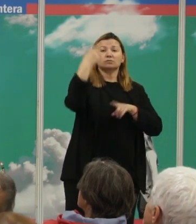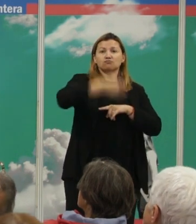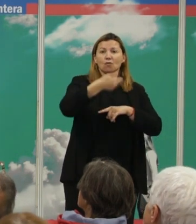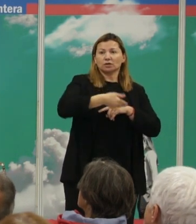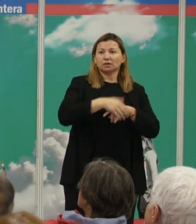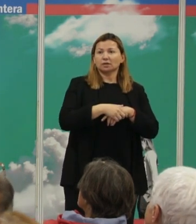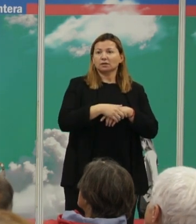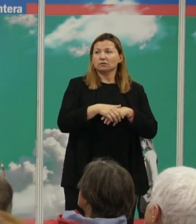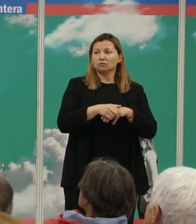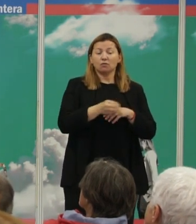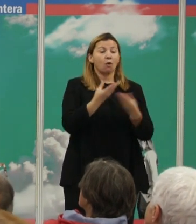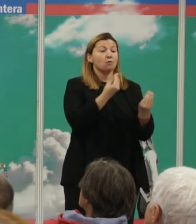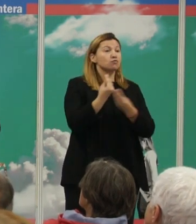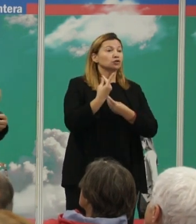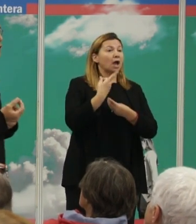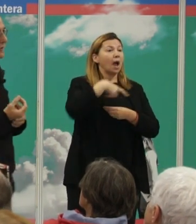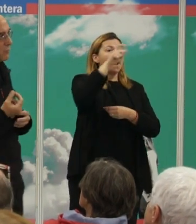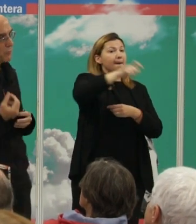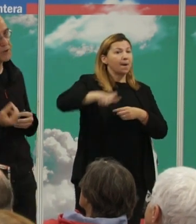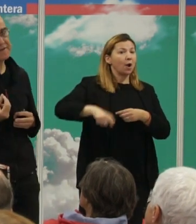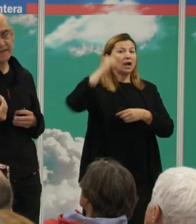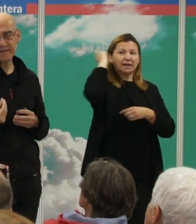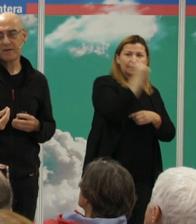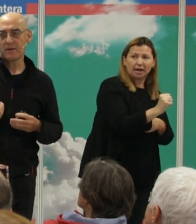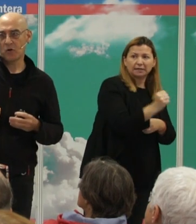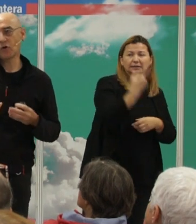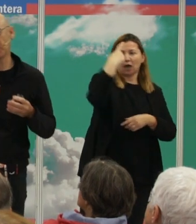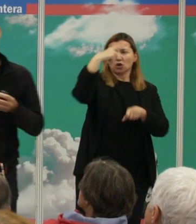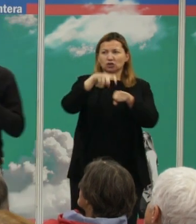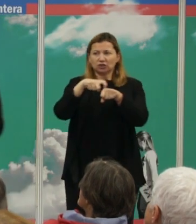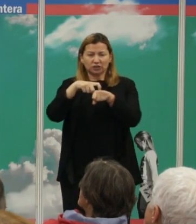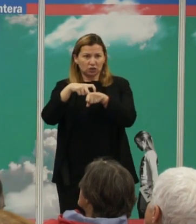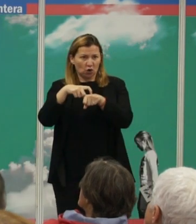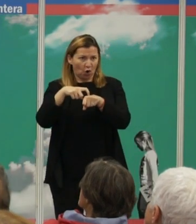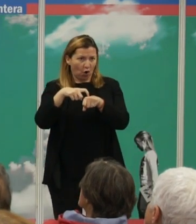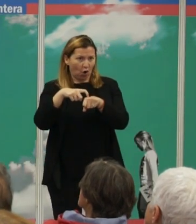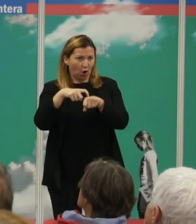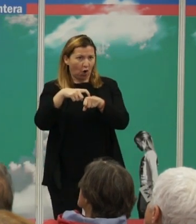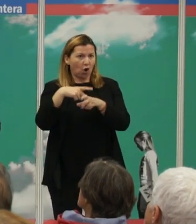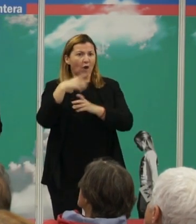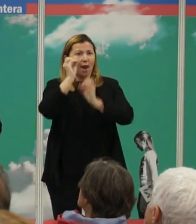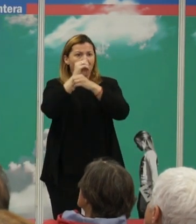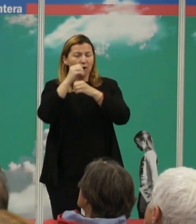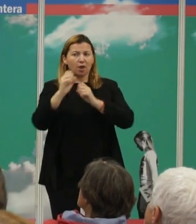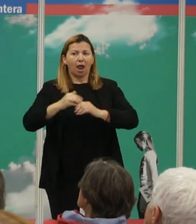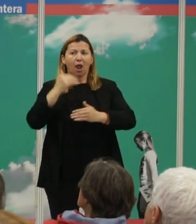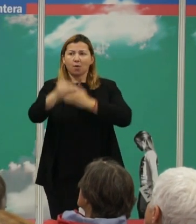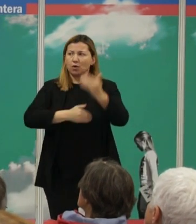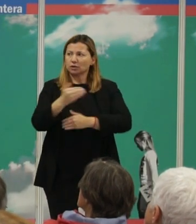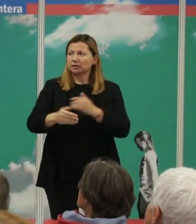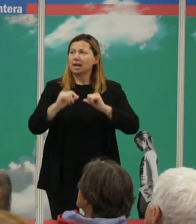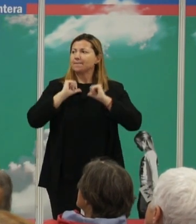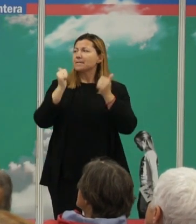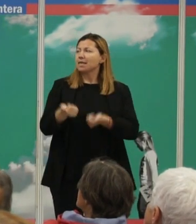que muchos criminalistas, muchos psicólogos evolucionistas o psicólogos que practican la biología evolutiva están empezando a